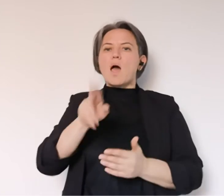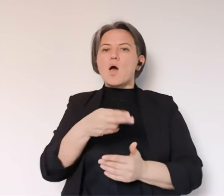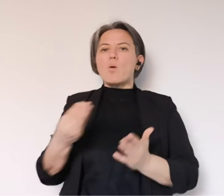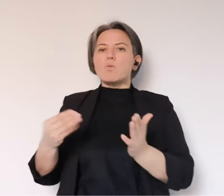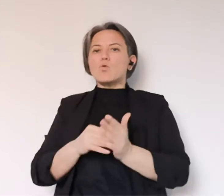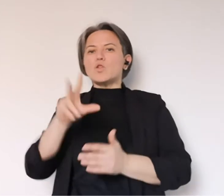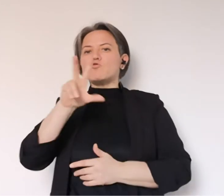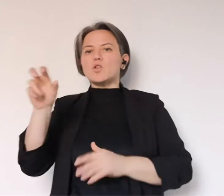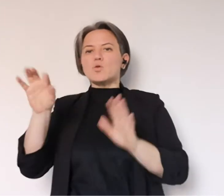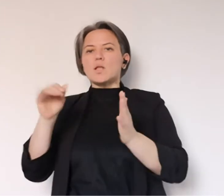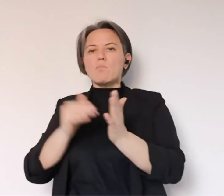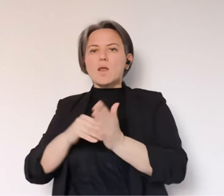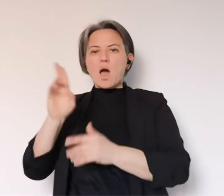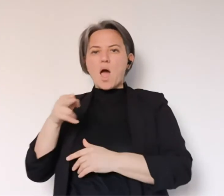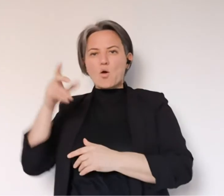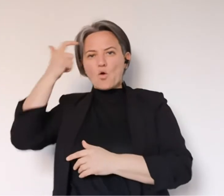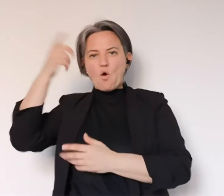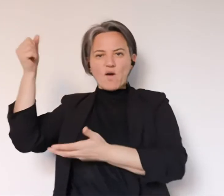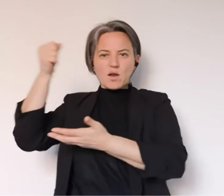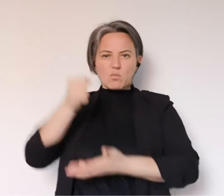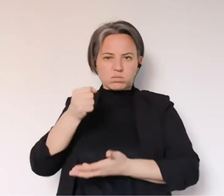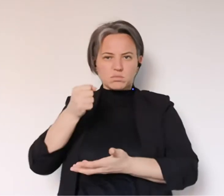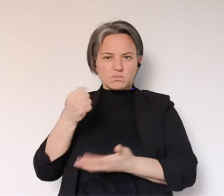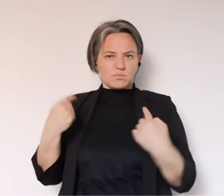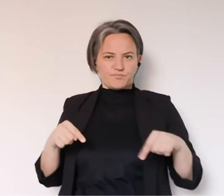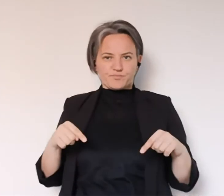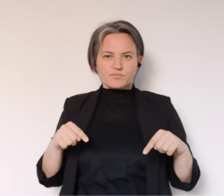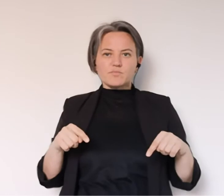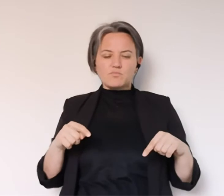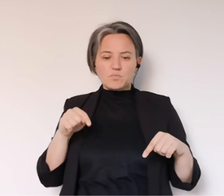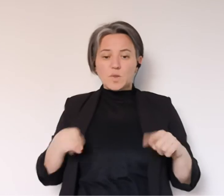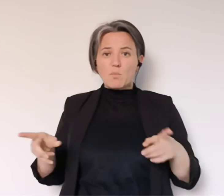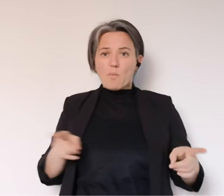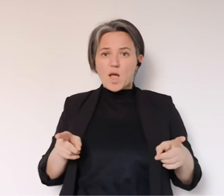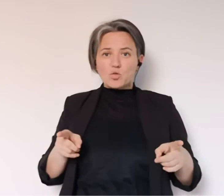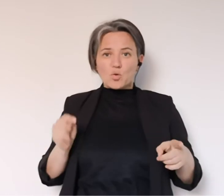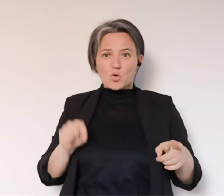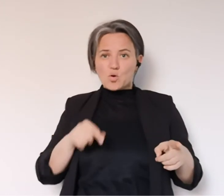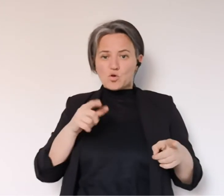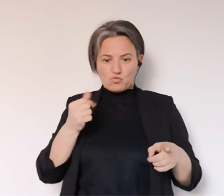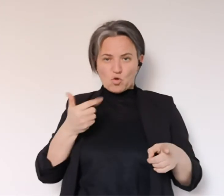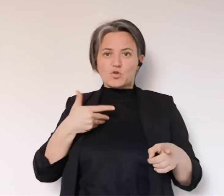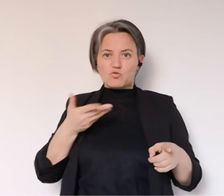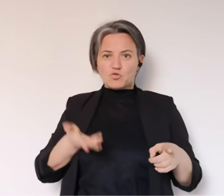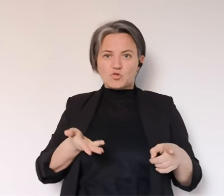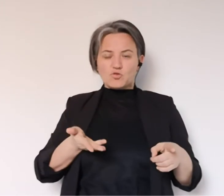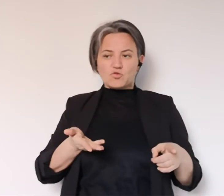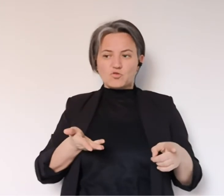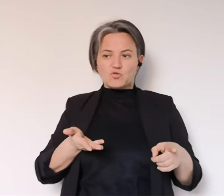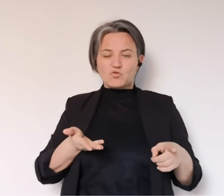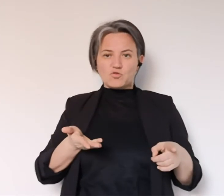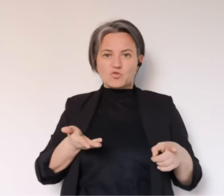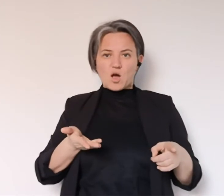50.000 euro e 380.000 euro messi a disposizione del Governo. Questo significa che diamo in